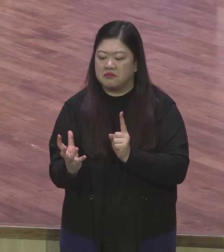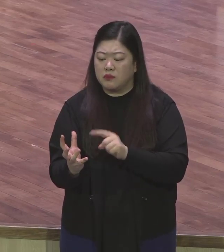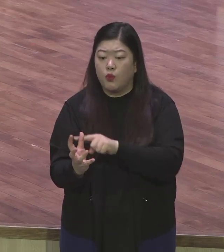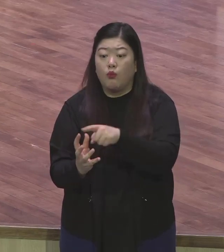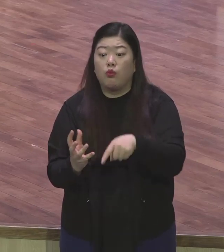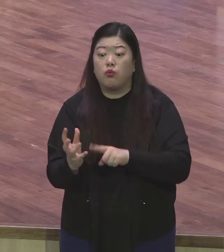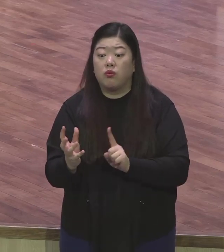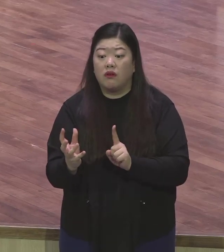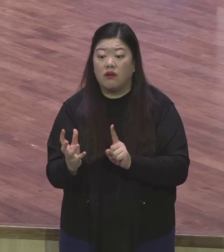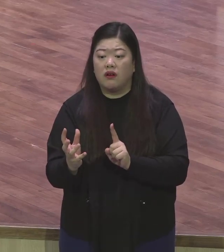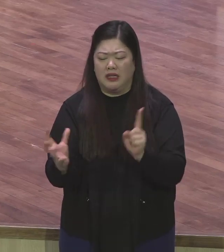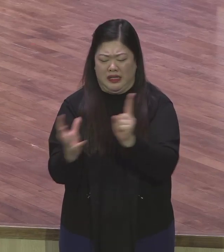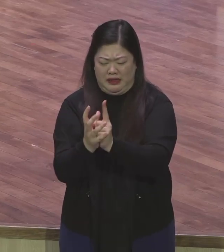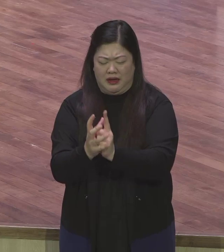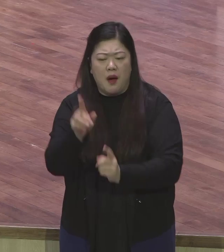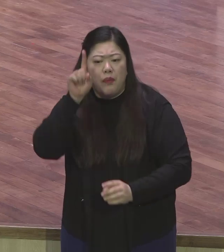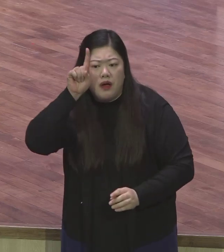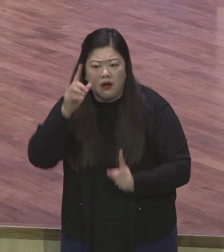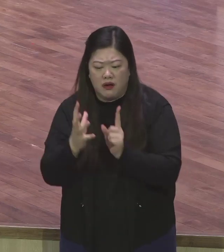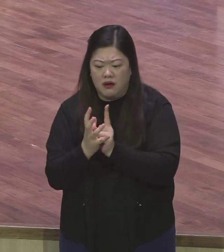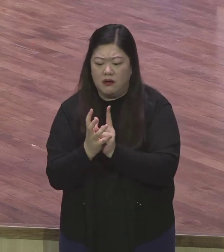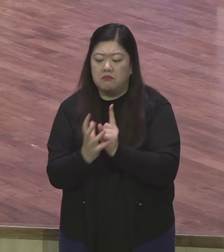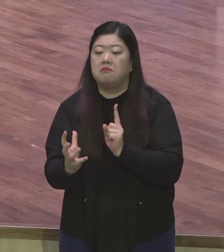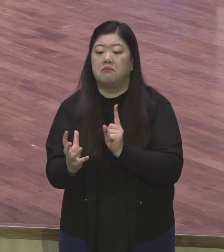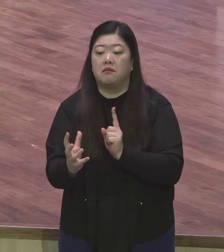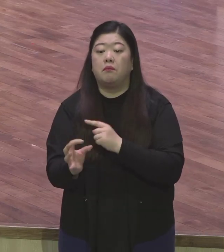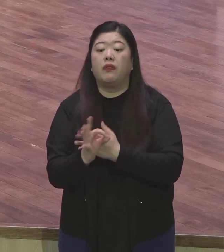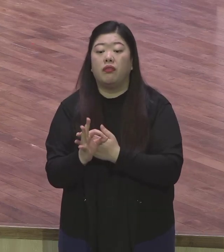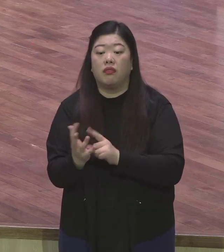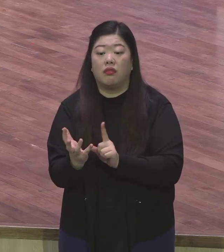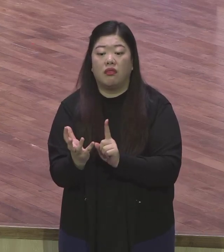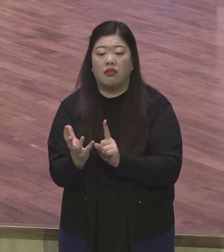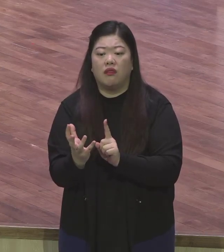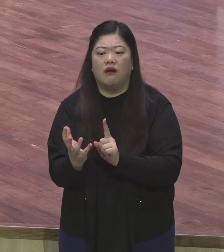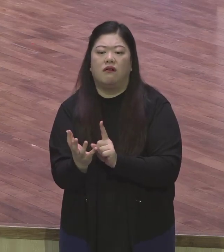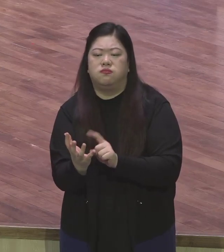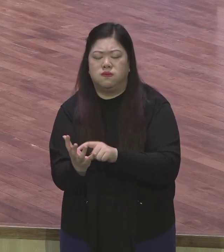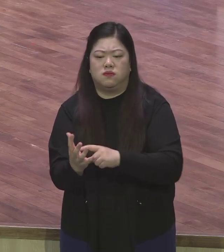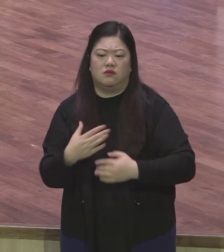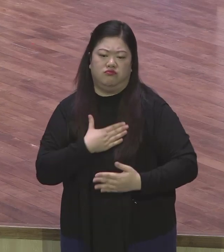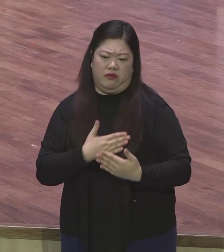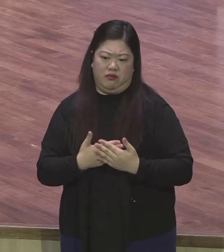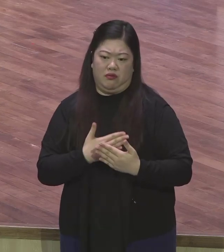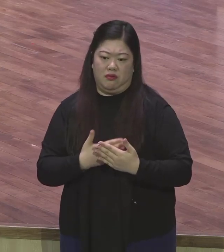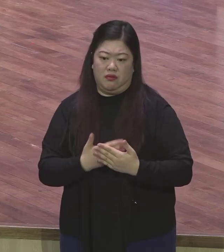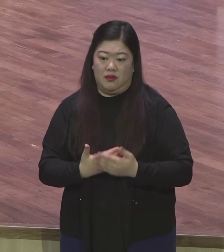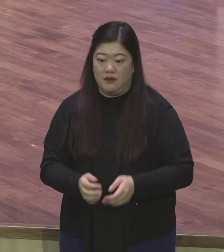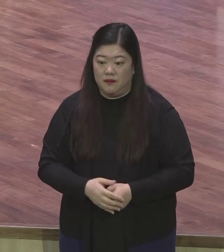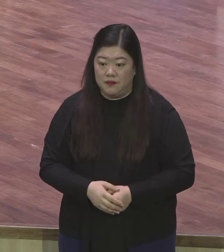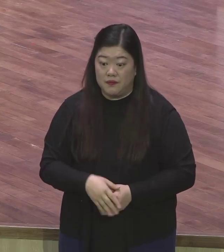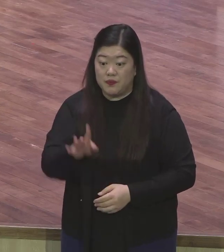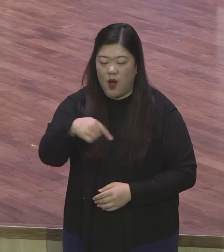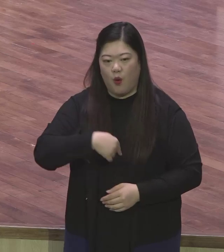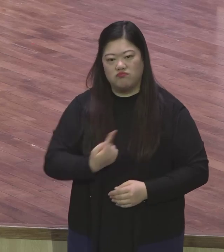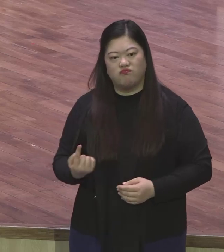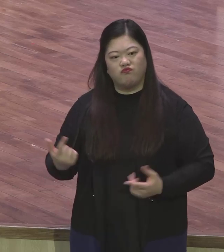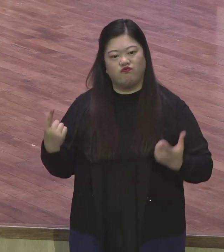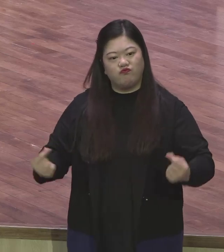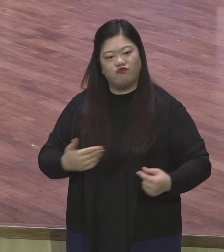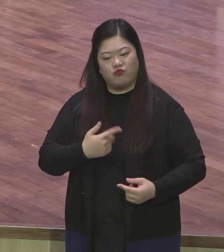그 사람 그런 식으로 살았던 정치인들 그런 식으로 살았던 기업인들 잘된 사람 있어요? 존경받는 사람